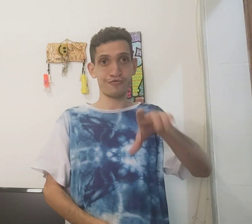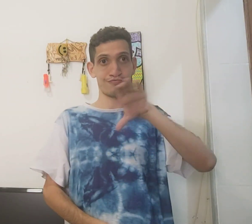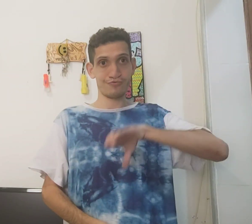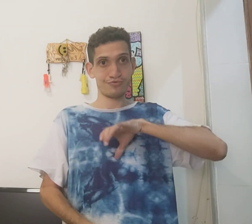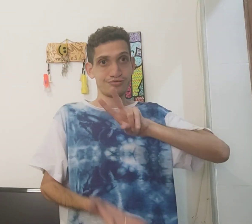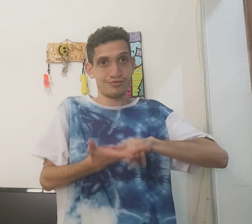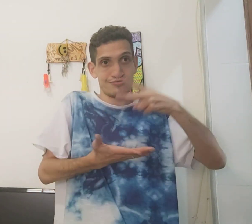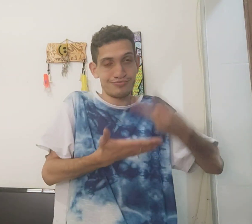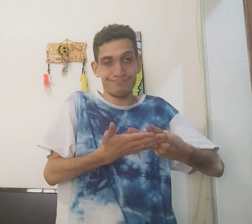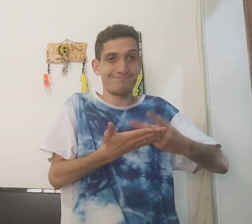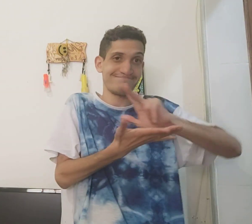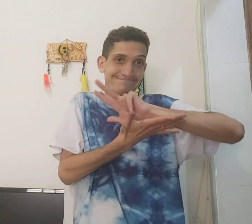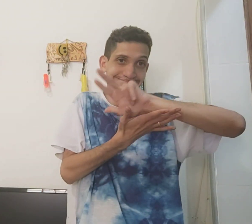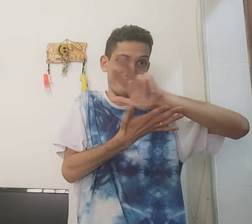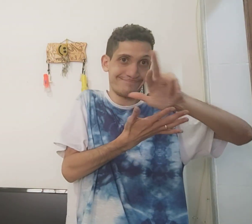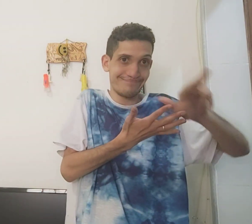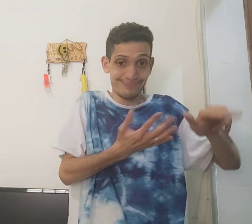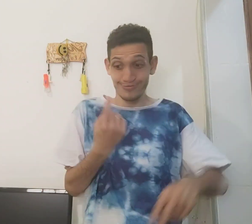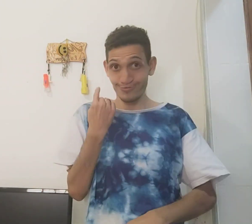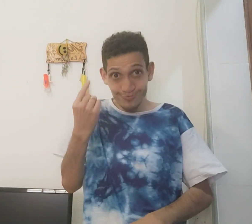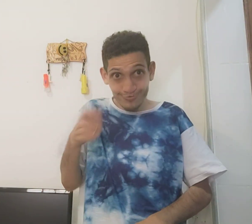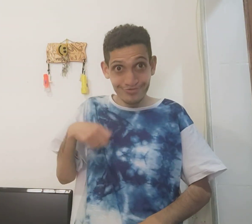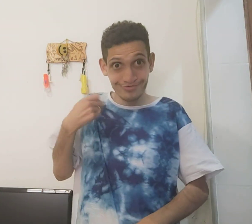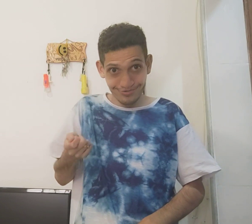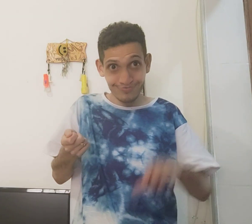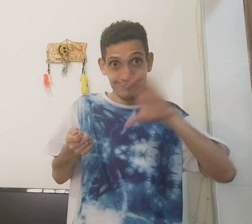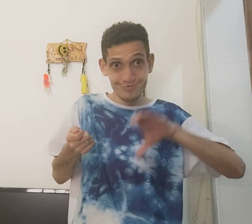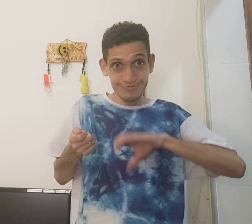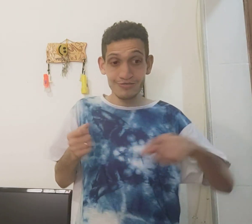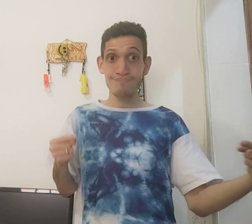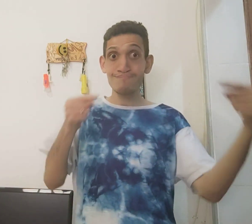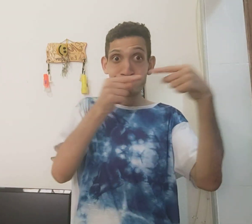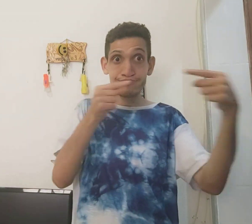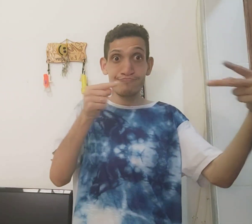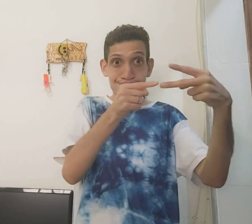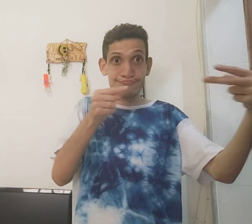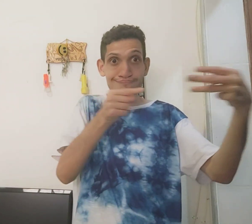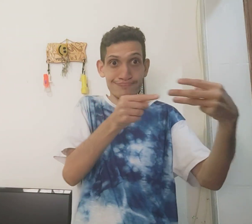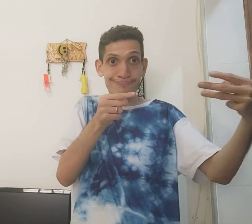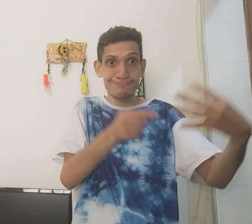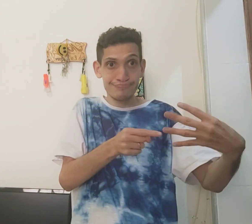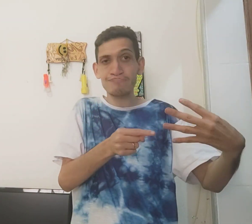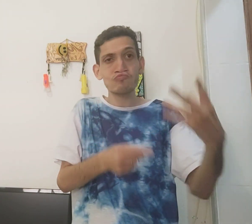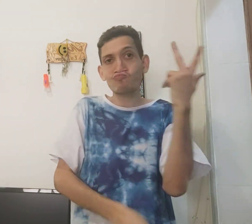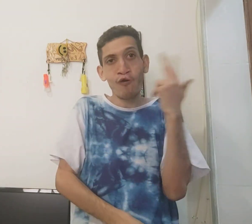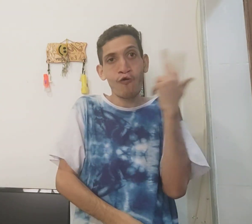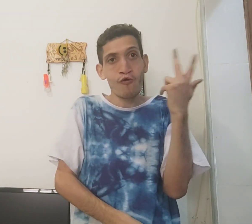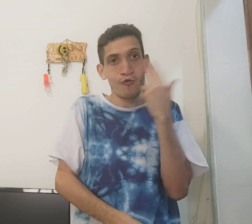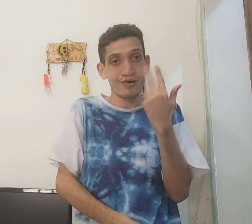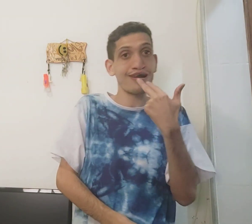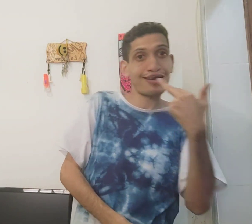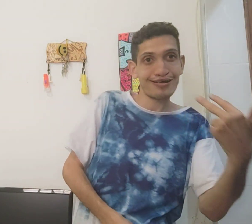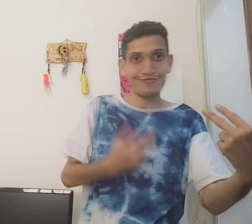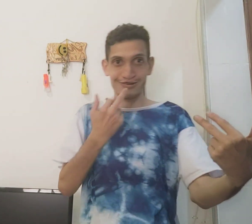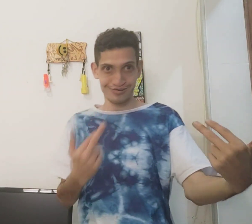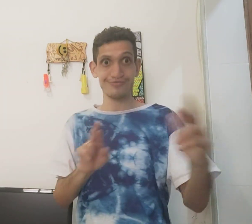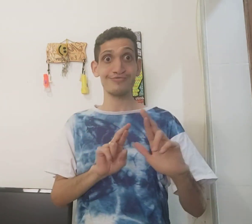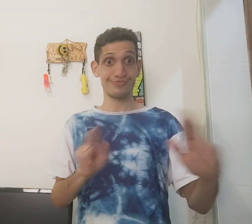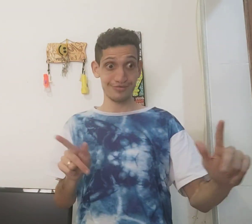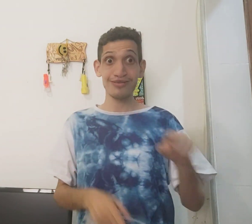nos comentários. É claro que no português pode ter um sinal e várias palavras correspondentes. Isso é normal